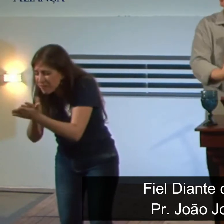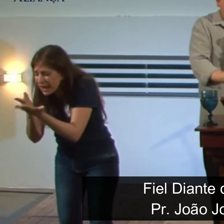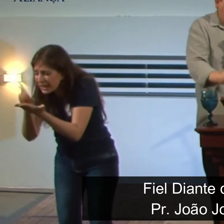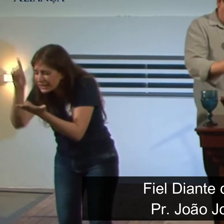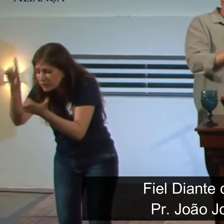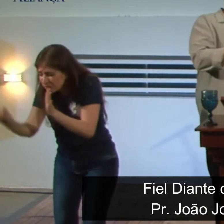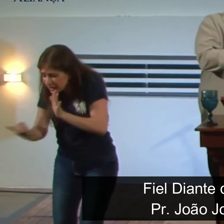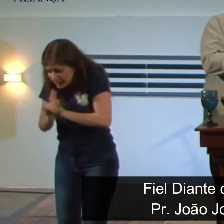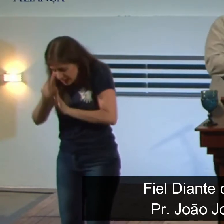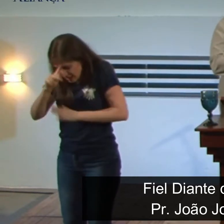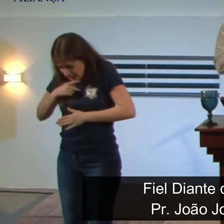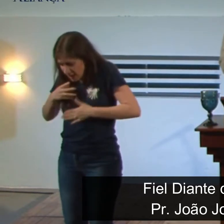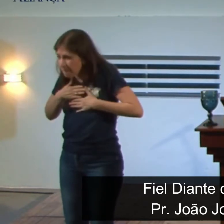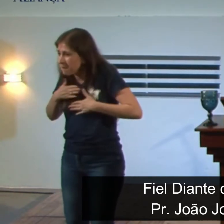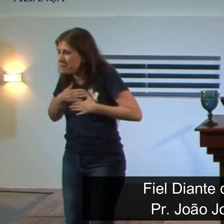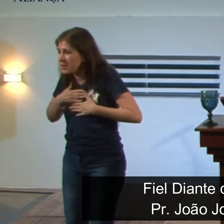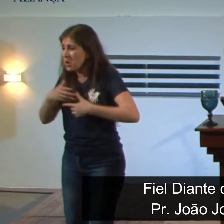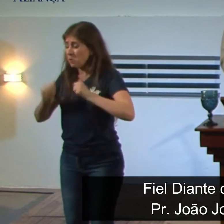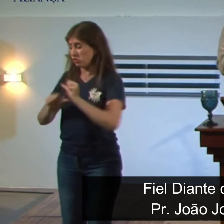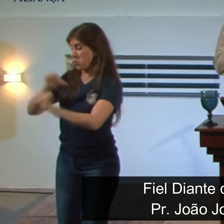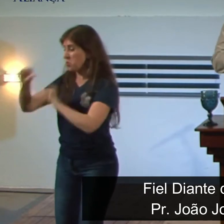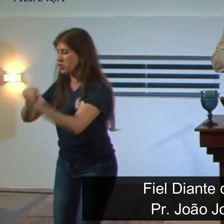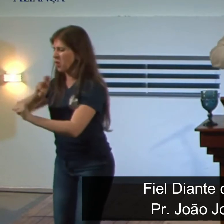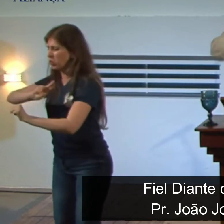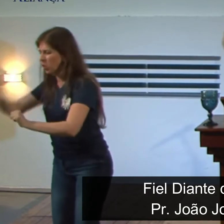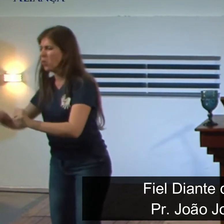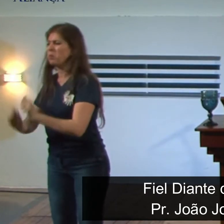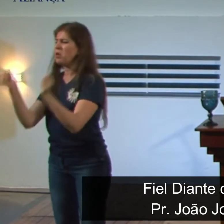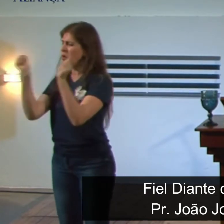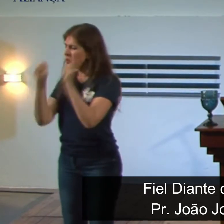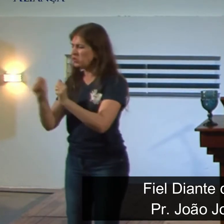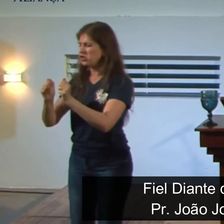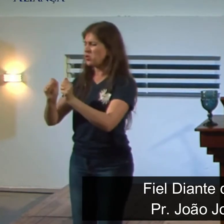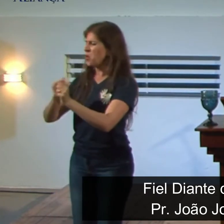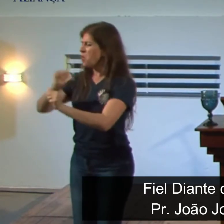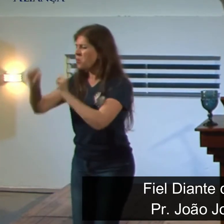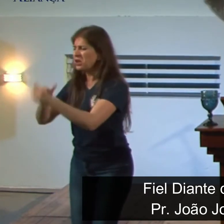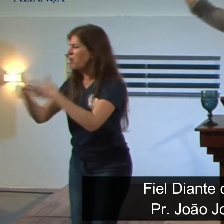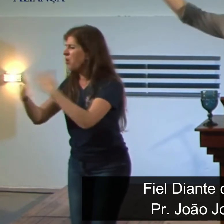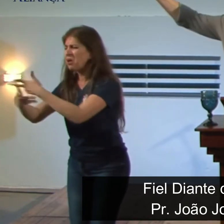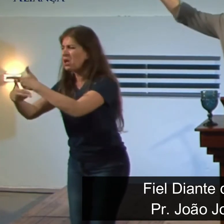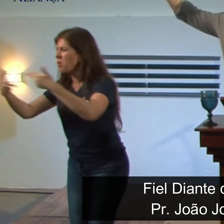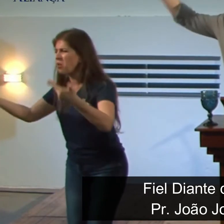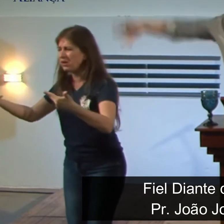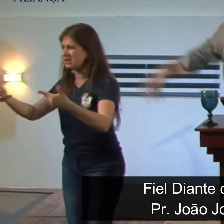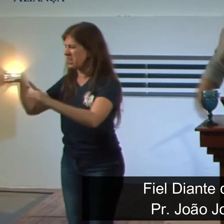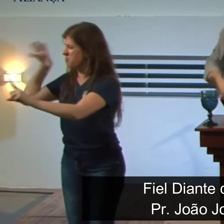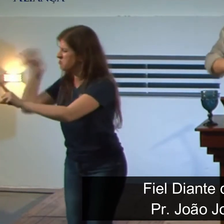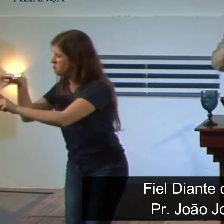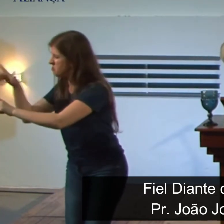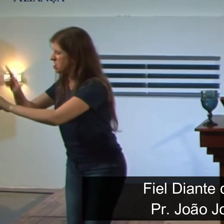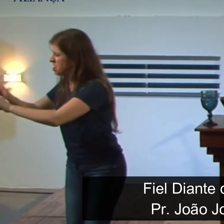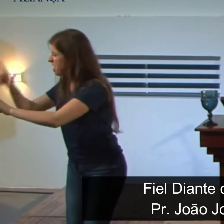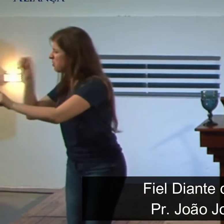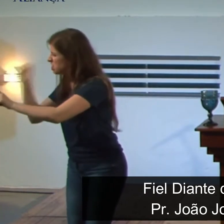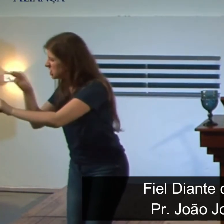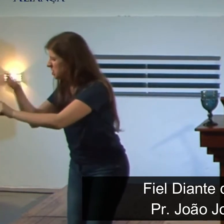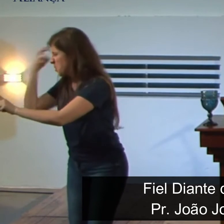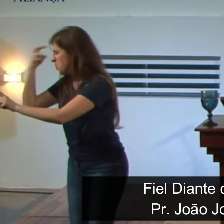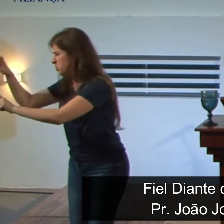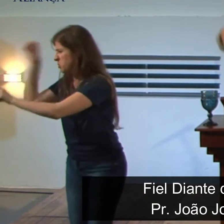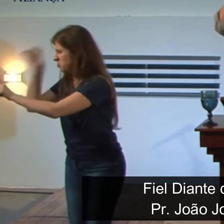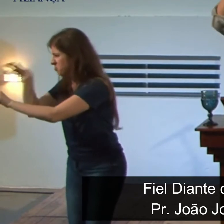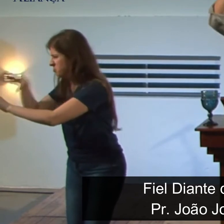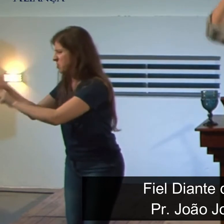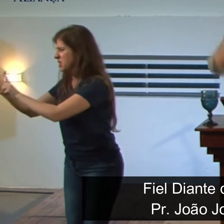identidade esses homens podiam mudar o nome deles podiam mudar qualquer coisa podiam mudar a instrução deles podiam mudar o que